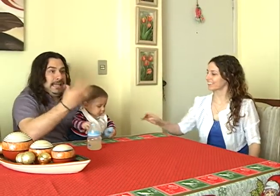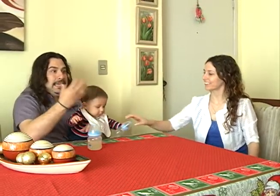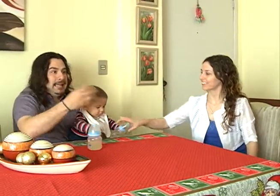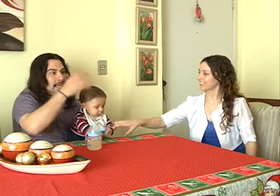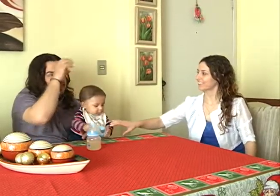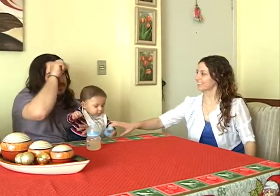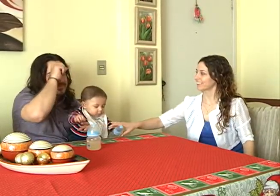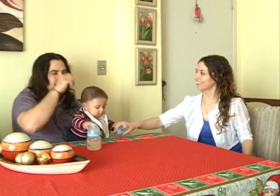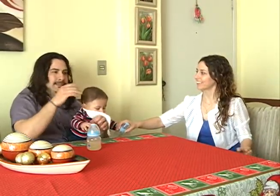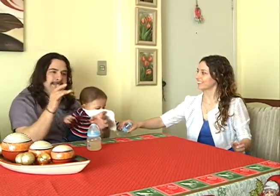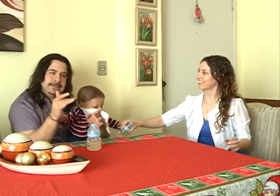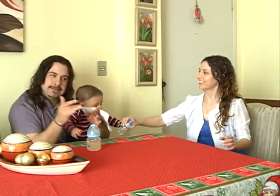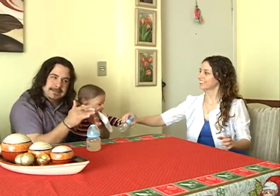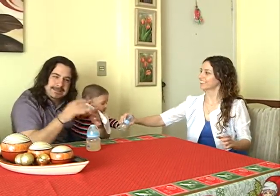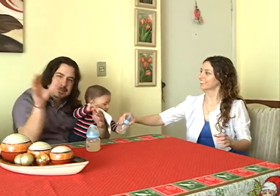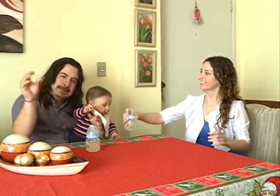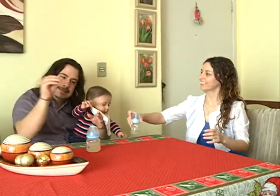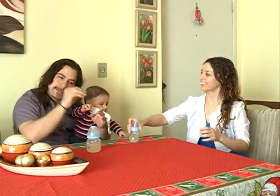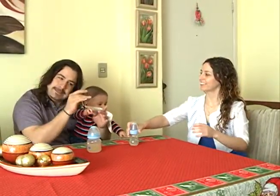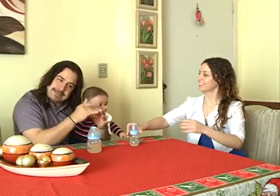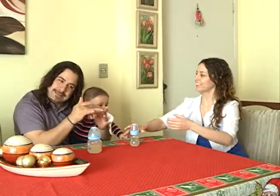Eu trago eles pra ter contato com a Aline.